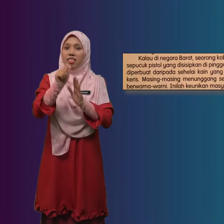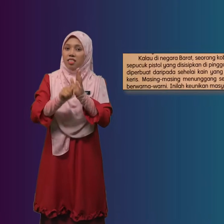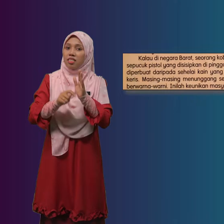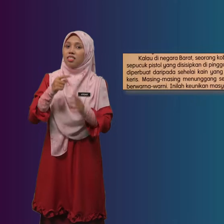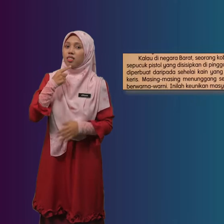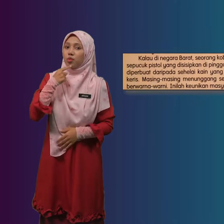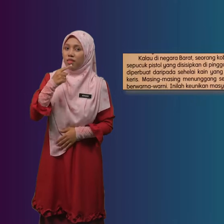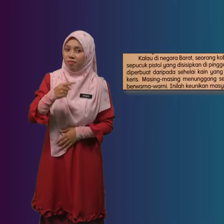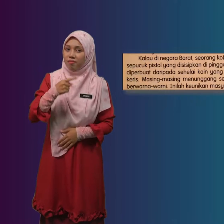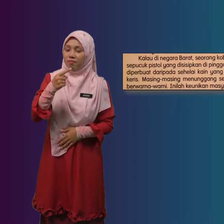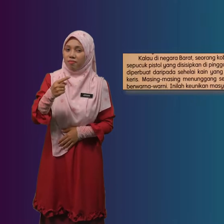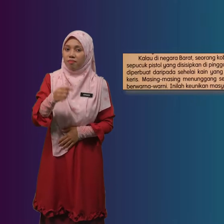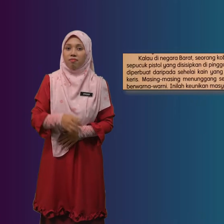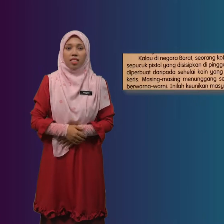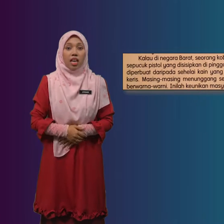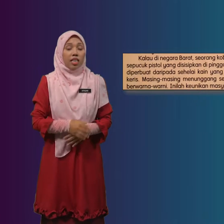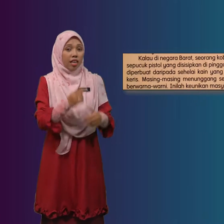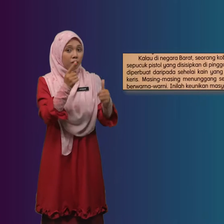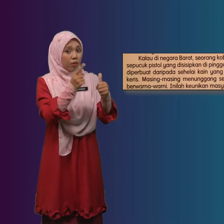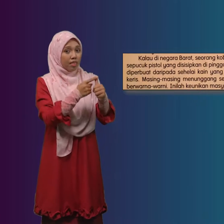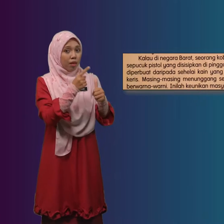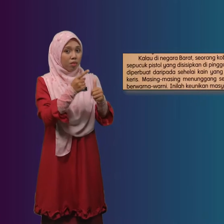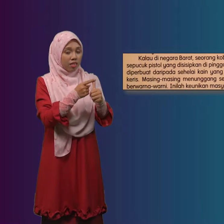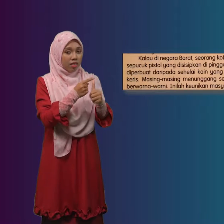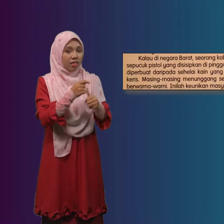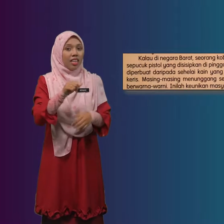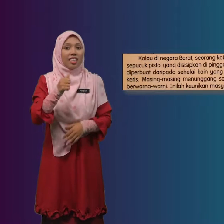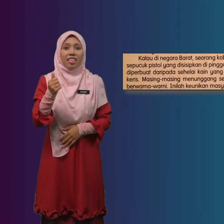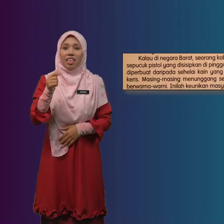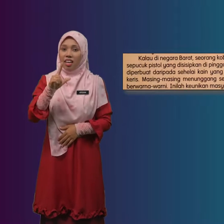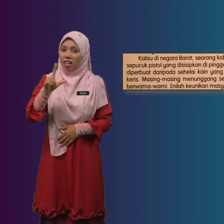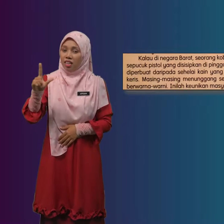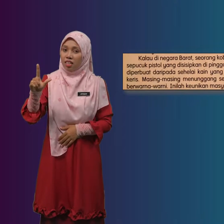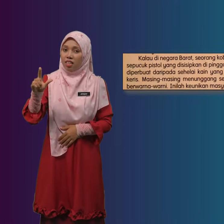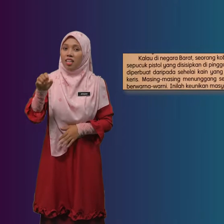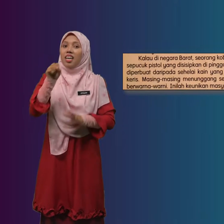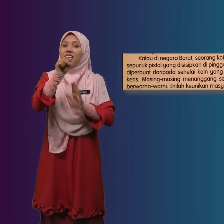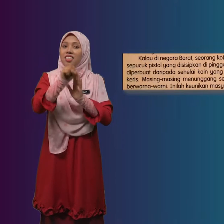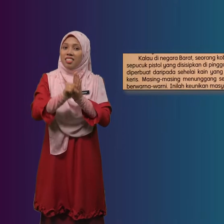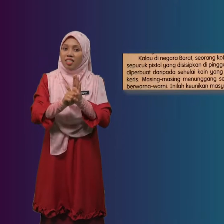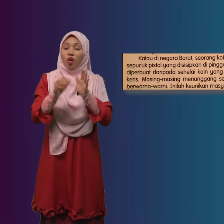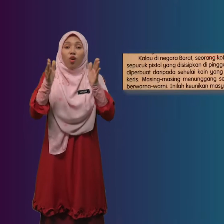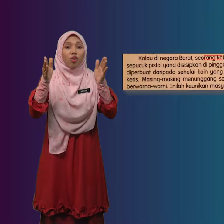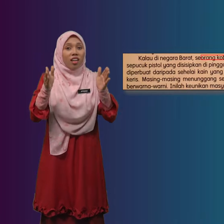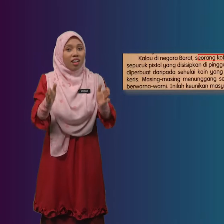Tersebut Yang Pertama Ialah Seorang